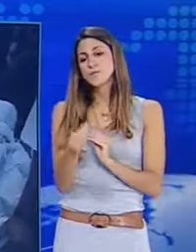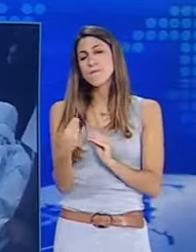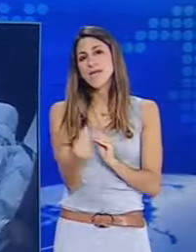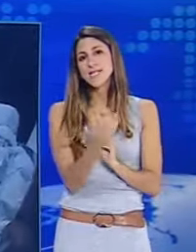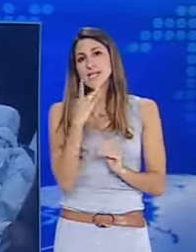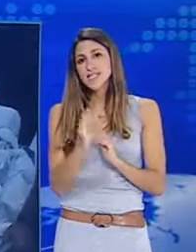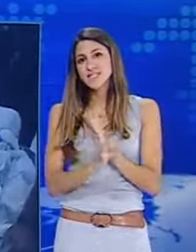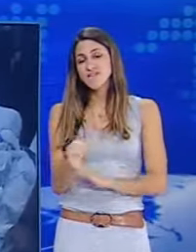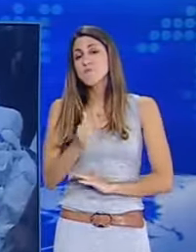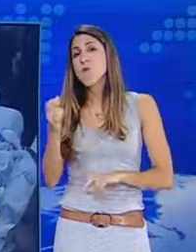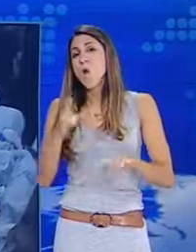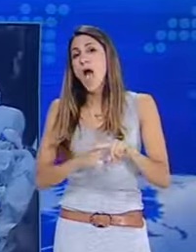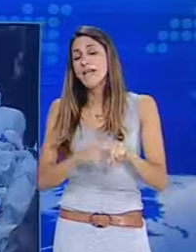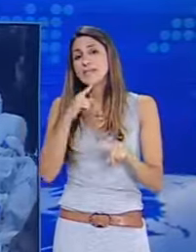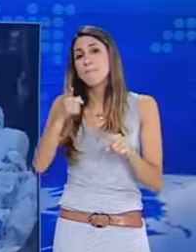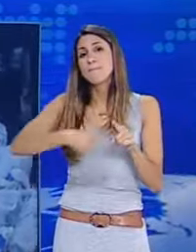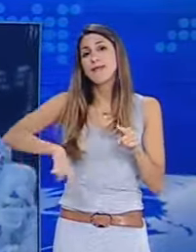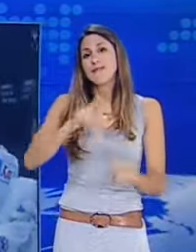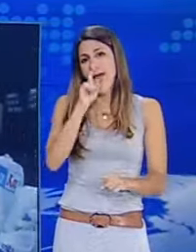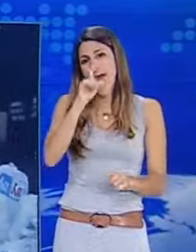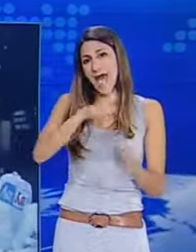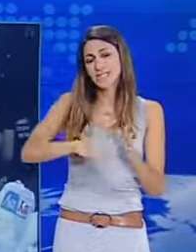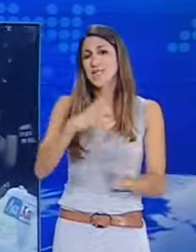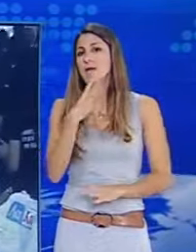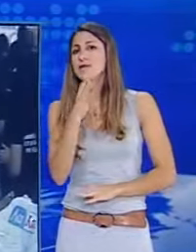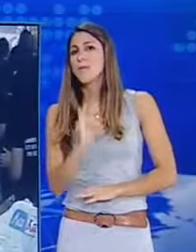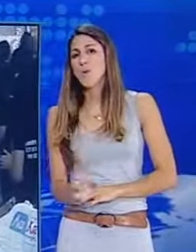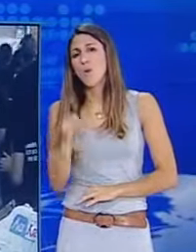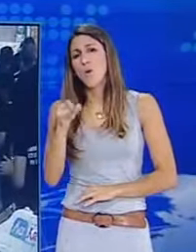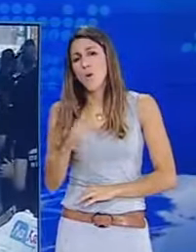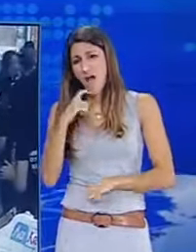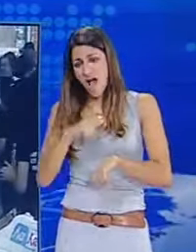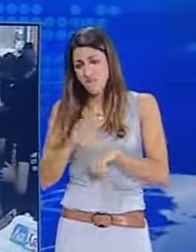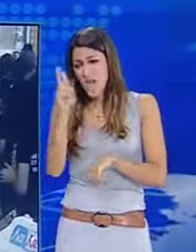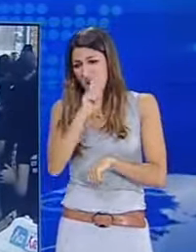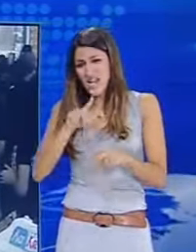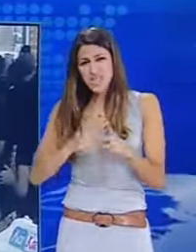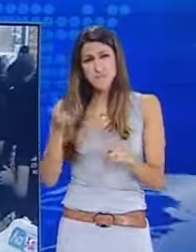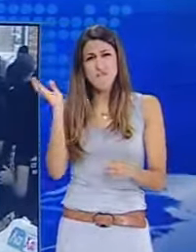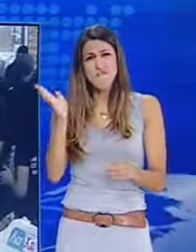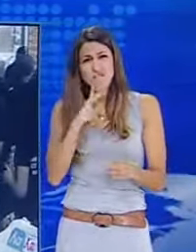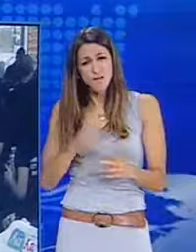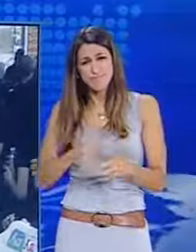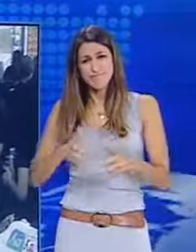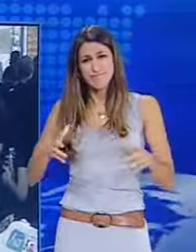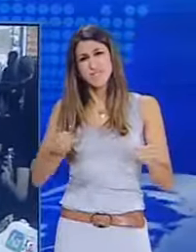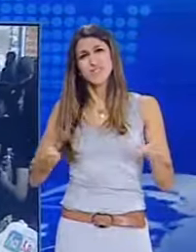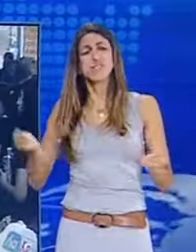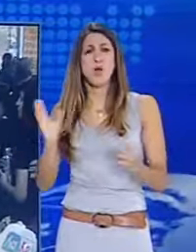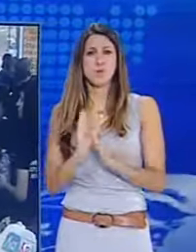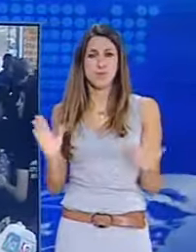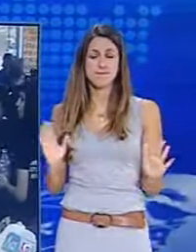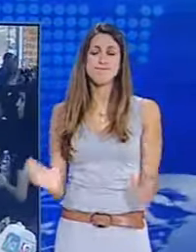τη Χρυσή Αυγή μόνο σε Έλληνες στην πλατεία Αττικής με το αιτιολογικό μεταξύ άλλων ότι προάγει συνειδητά το ρατσισμό και την ξενοφοβία.